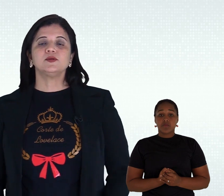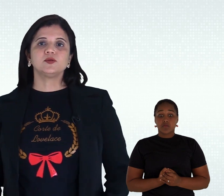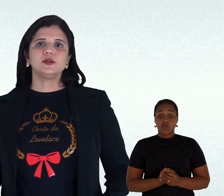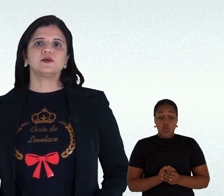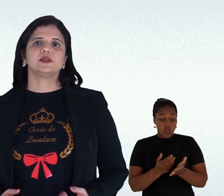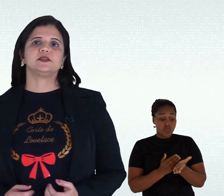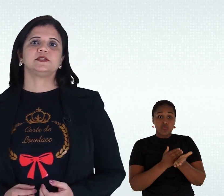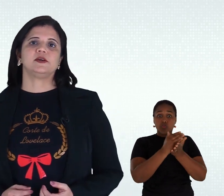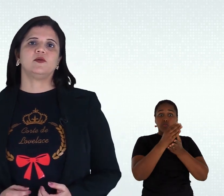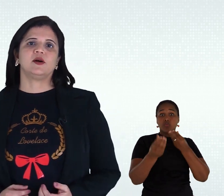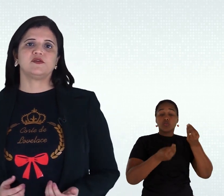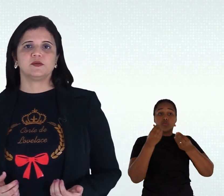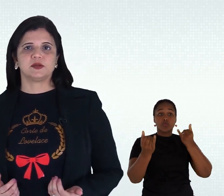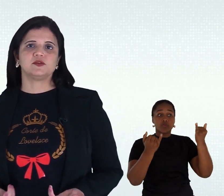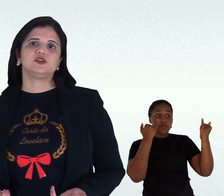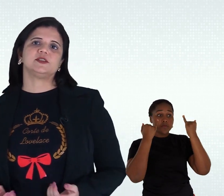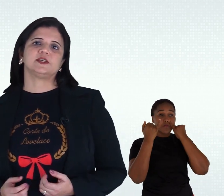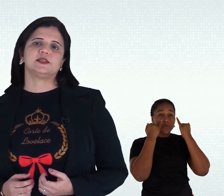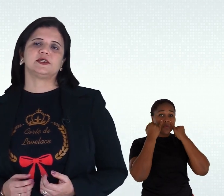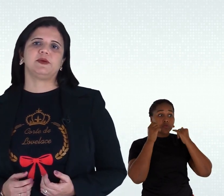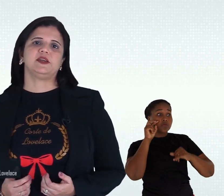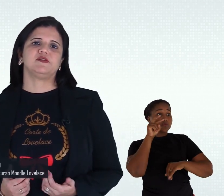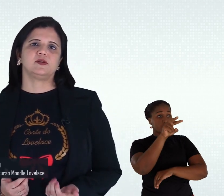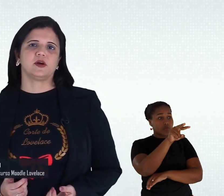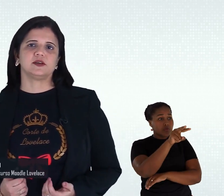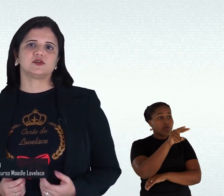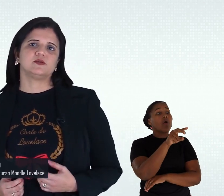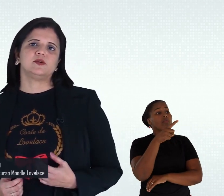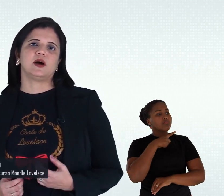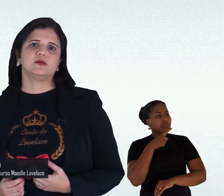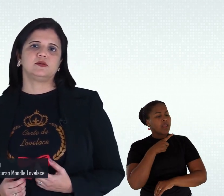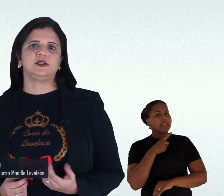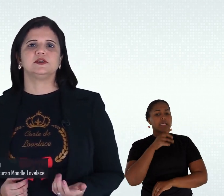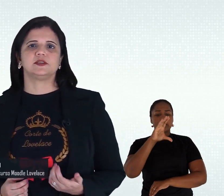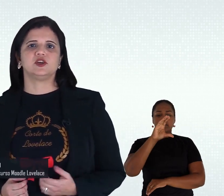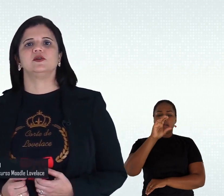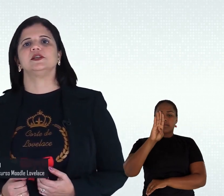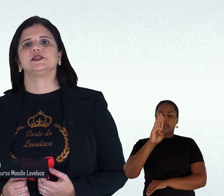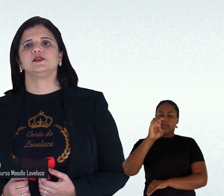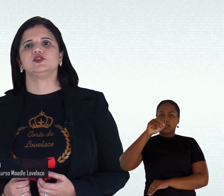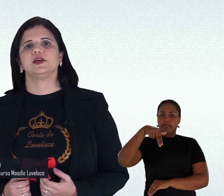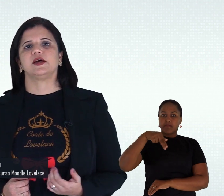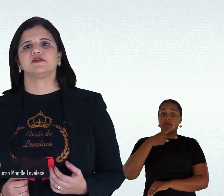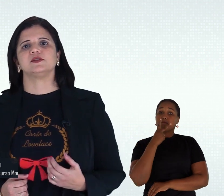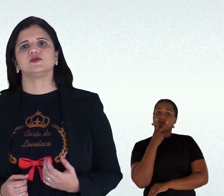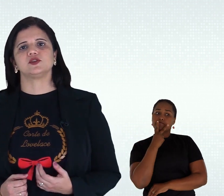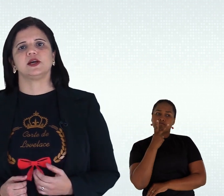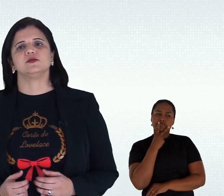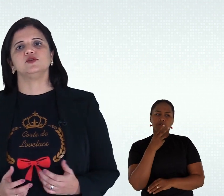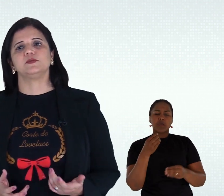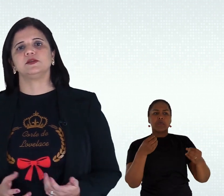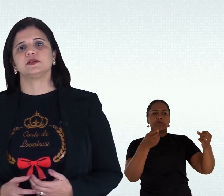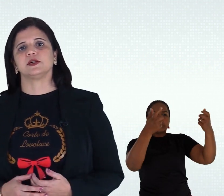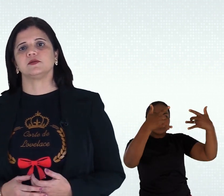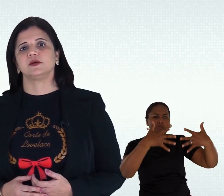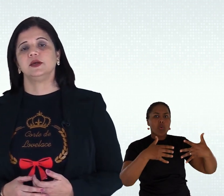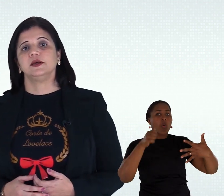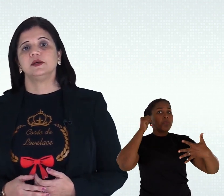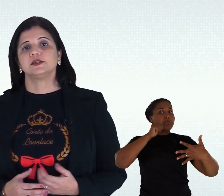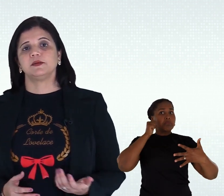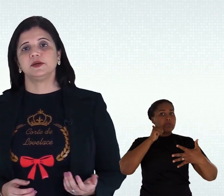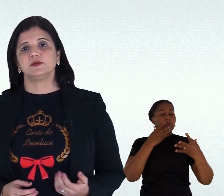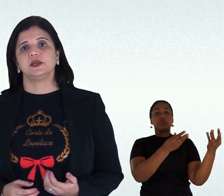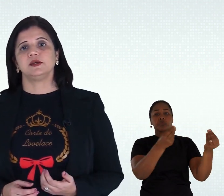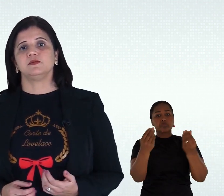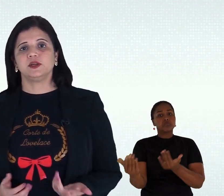Tudo aconteceu ao ver uma notícia da CBN Vitória sobre o alto índice de adolescentes grávidas no estado do Espírito Santo.